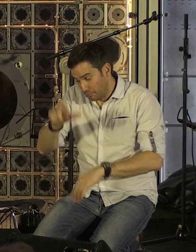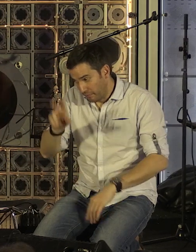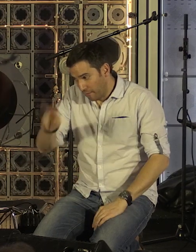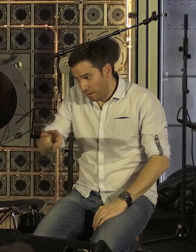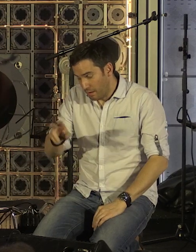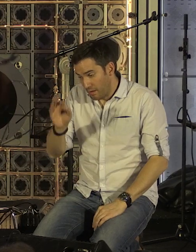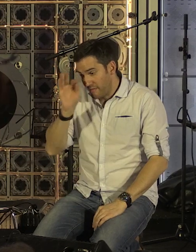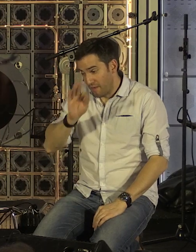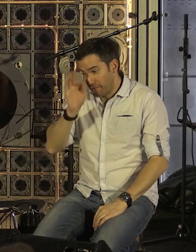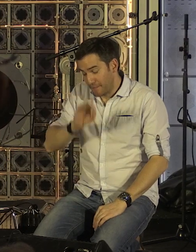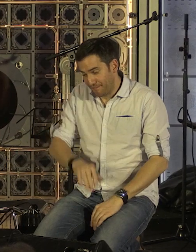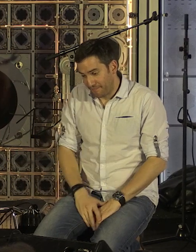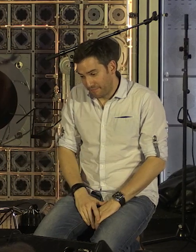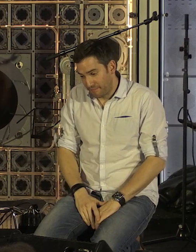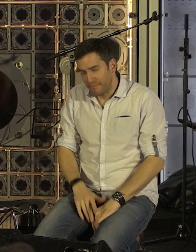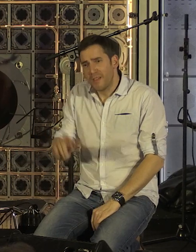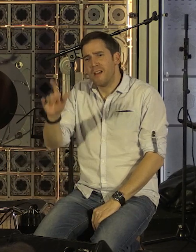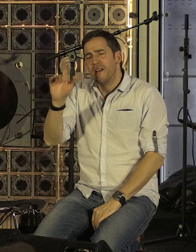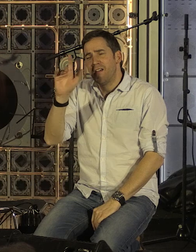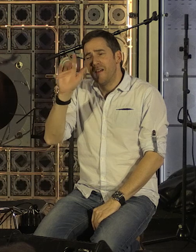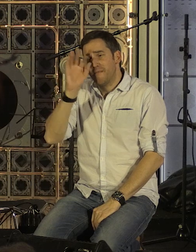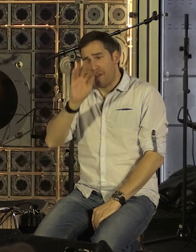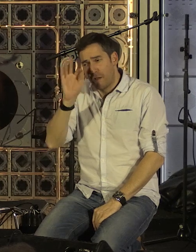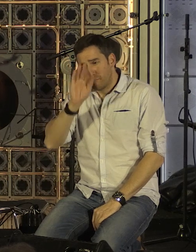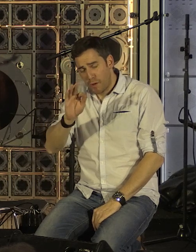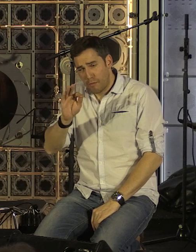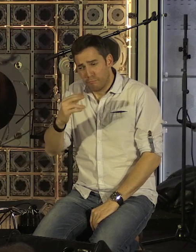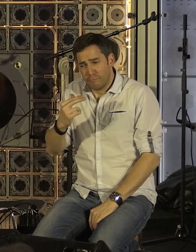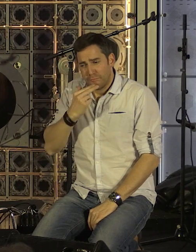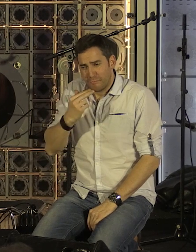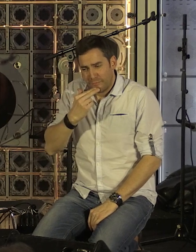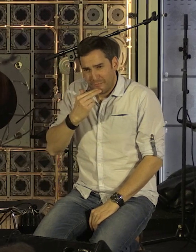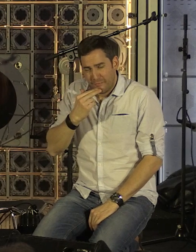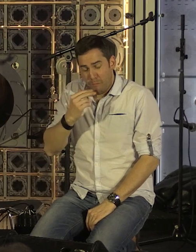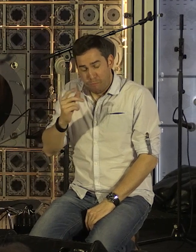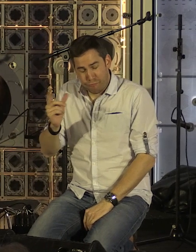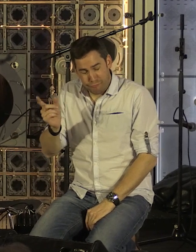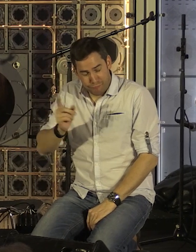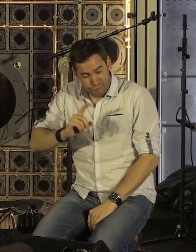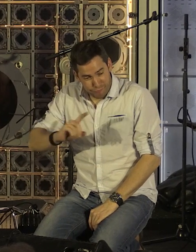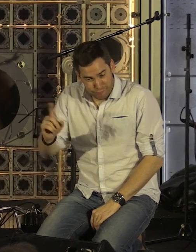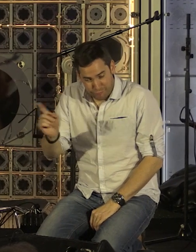Pas particulièrement prospère car il labourait et se met surtout dans sa tête.